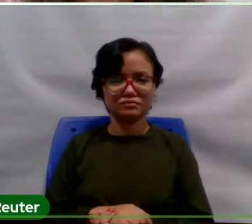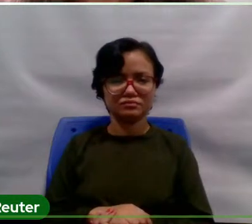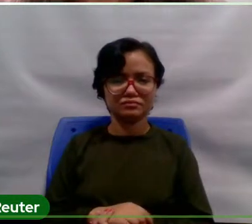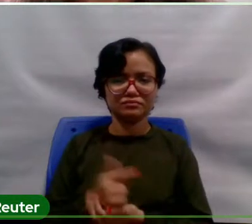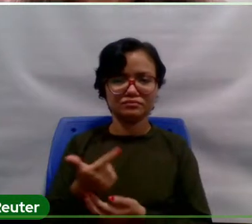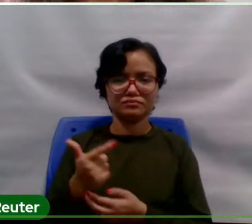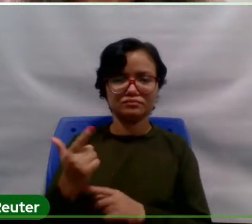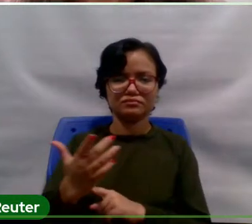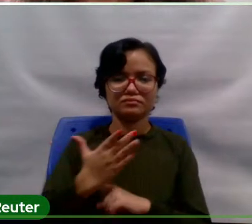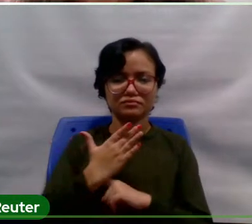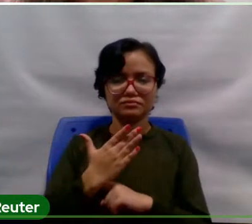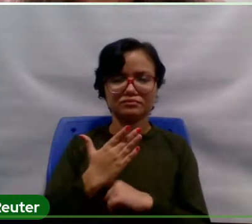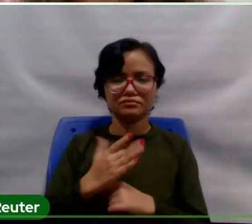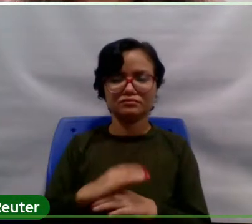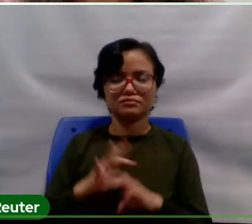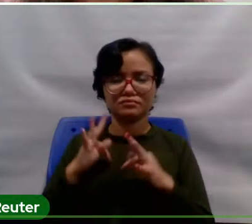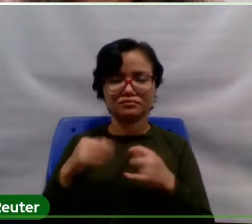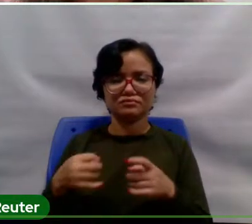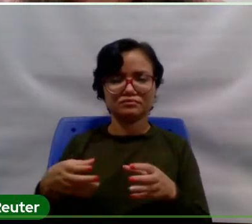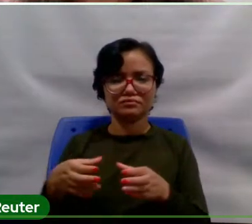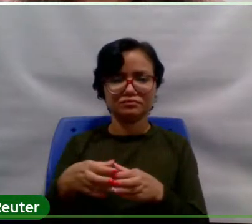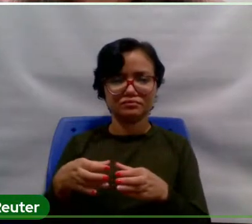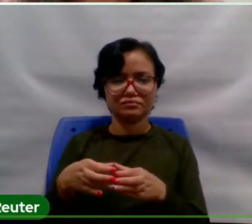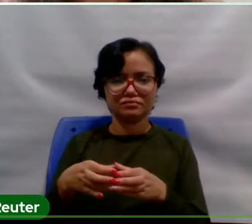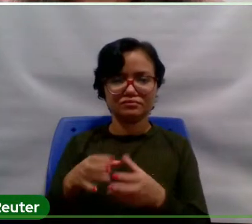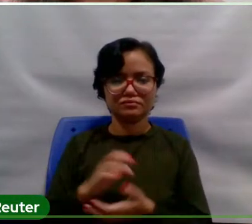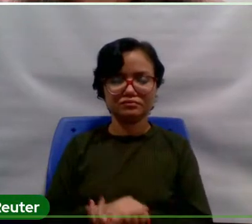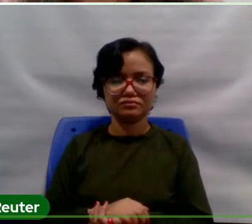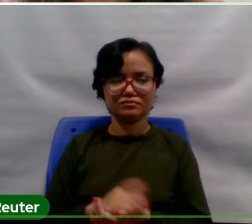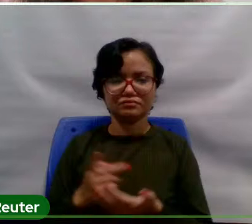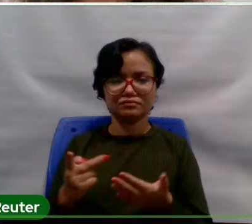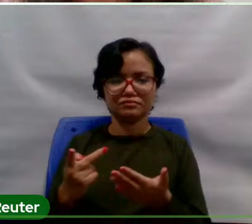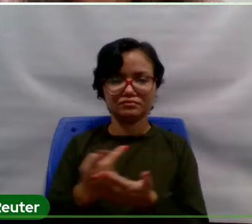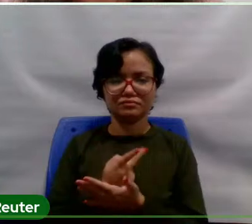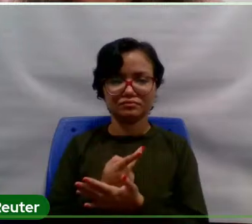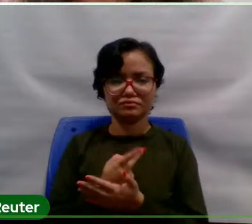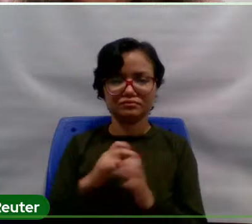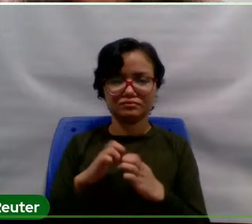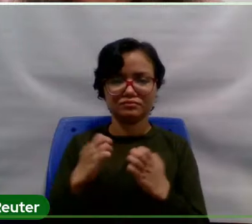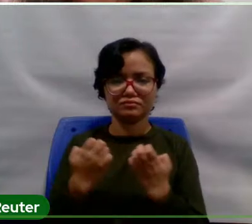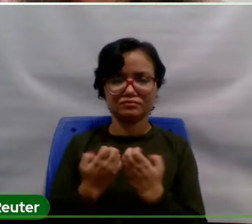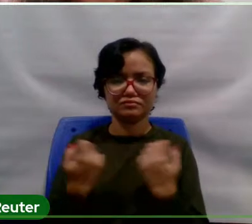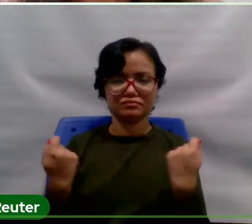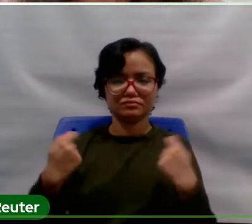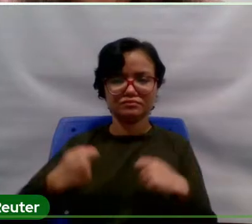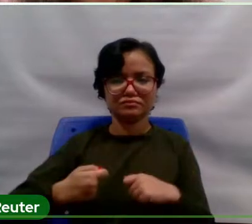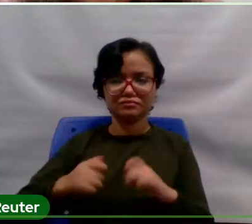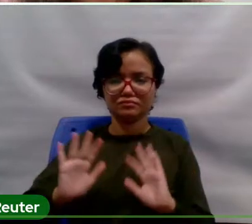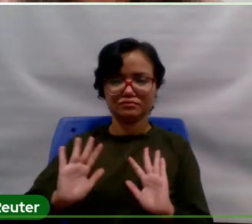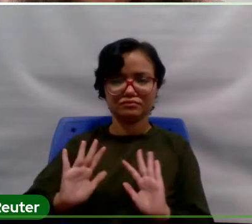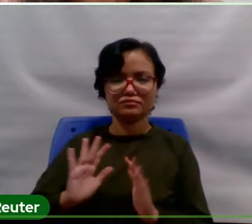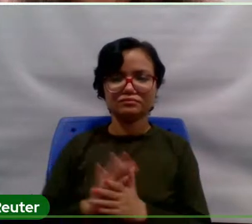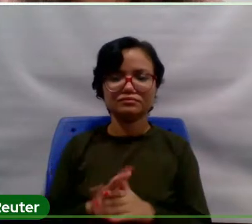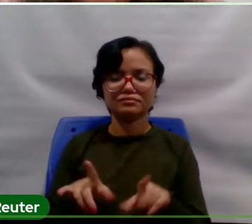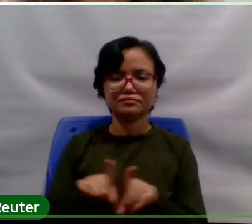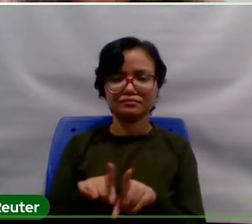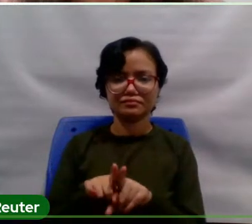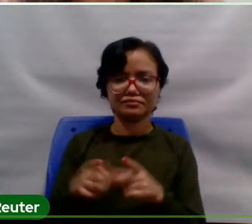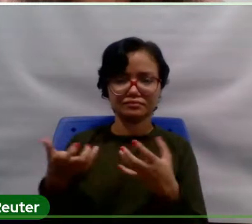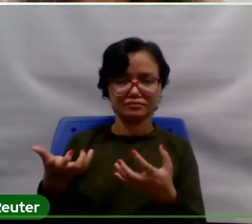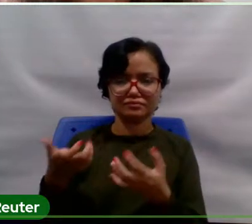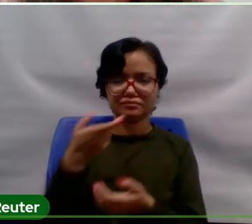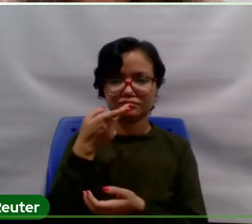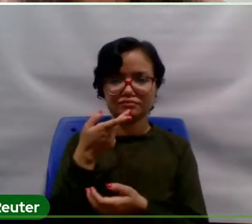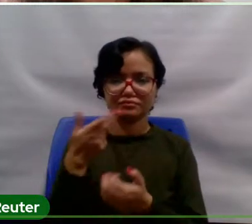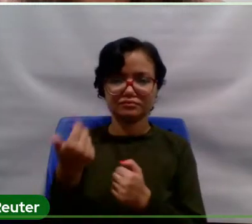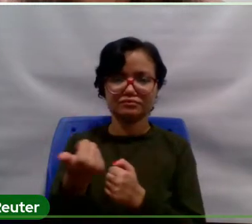né? E o empenho de toda a equipe, a realização do mesmo não seria possível. Eu também gostaria de destacar, né? O